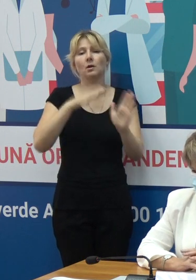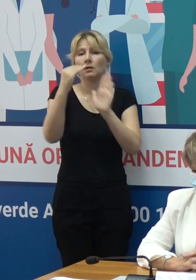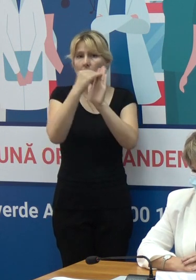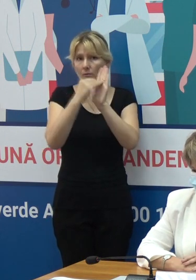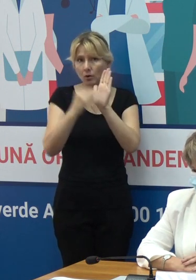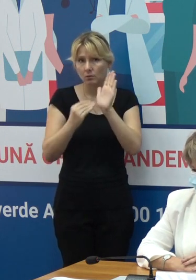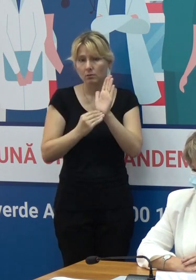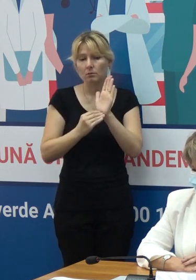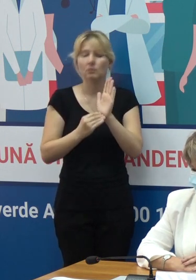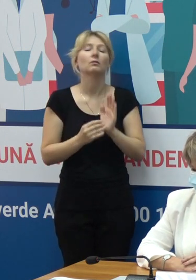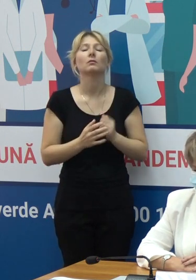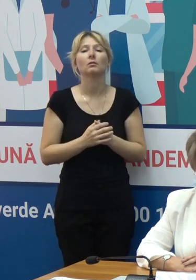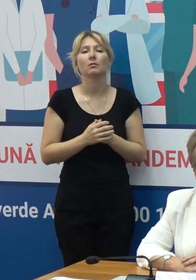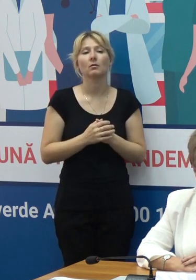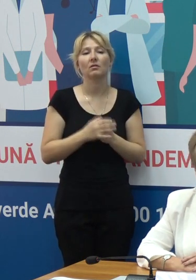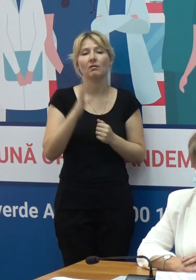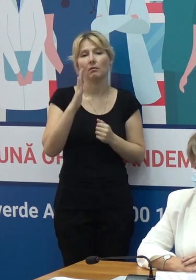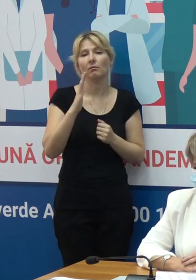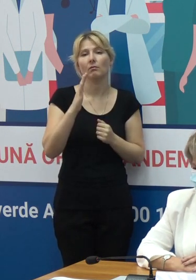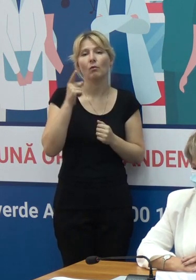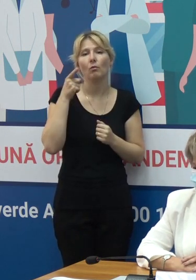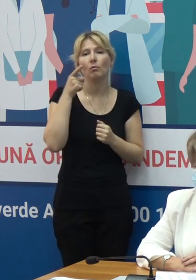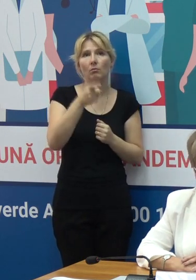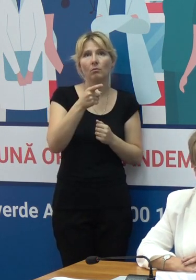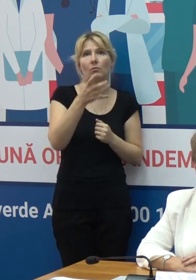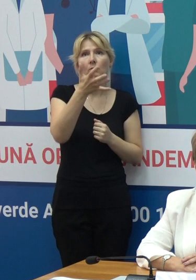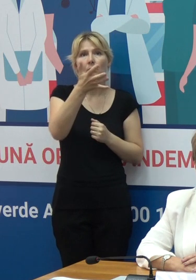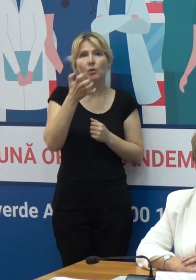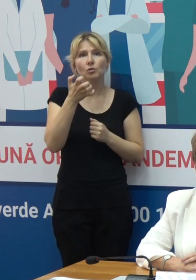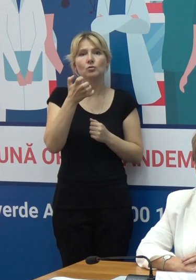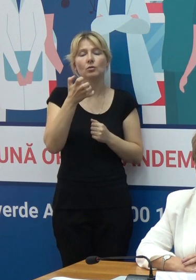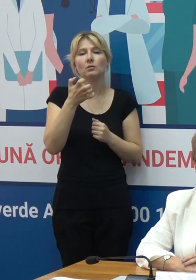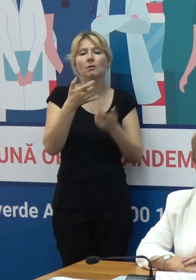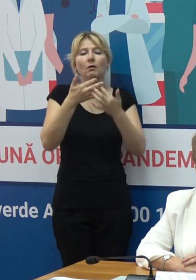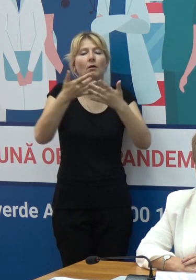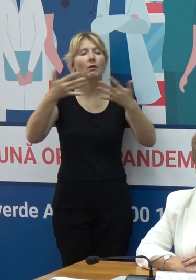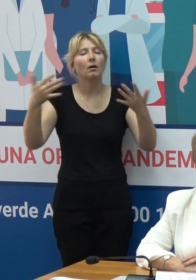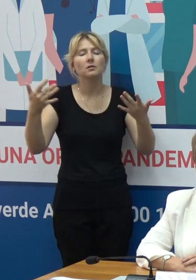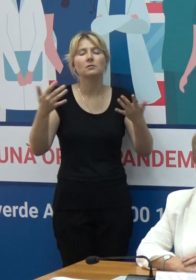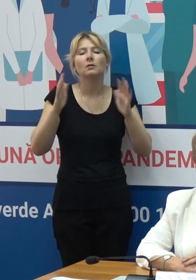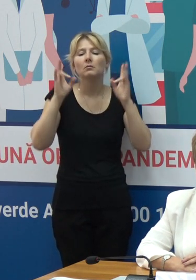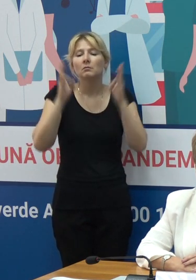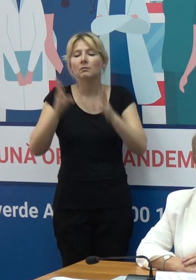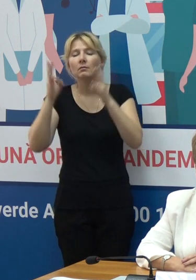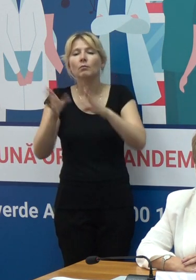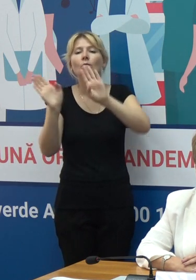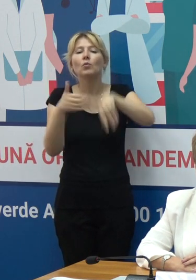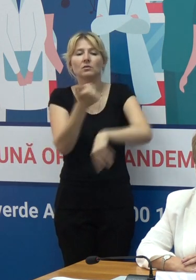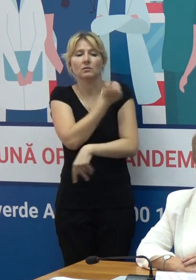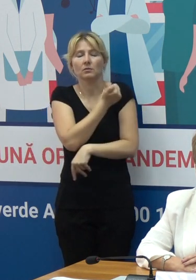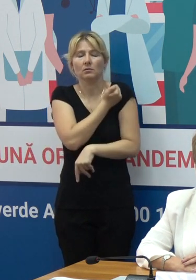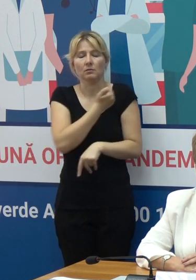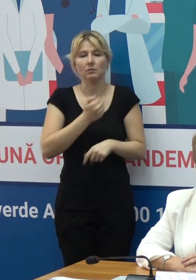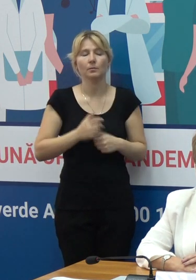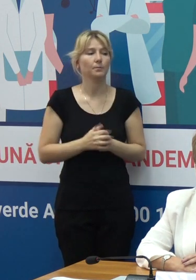în jur de 1.500 reacții adverse sau evenimente adverse post-imunizare.